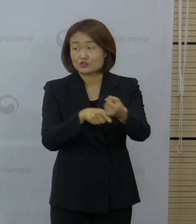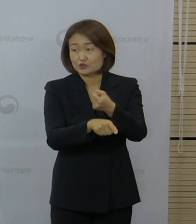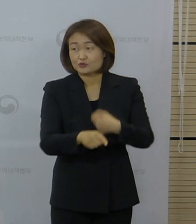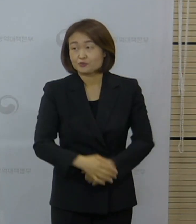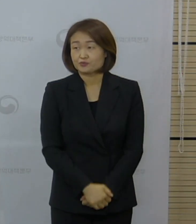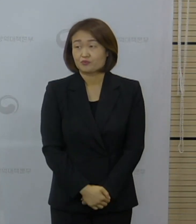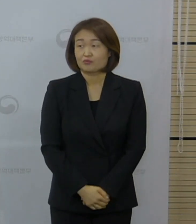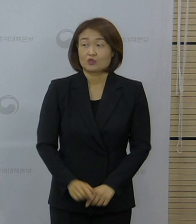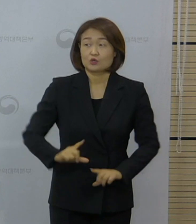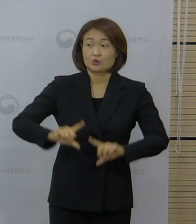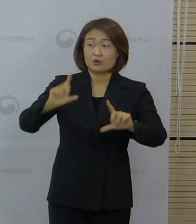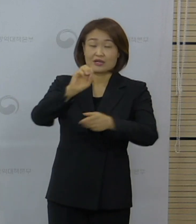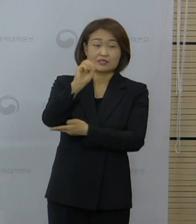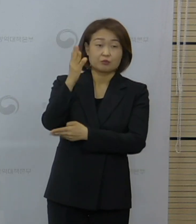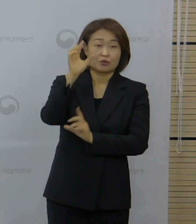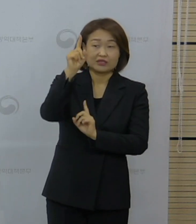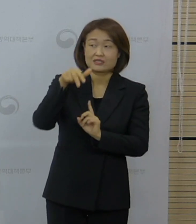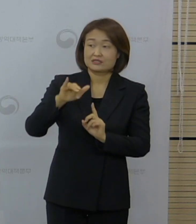질문 보내주셨습니다.